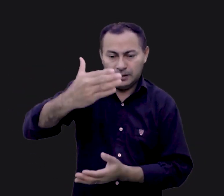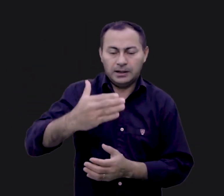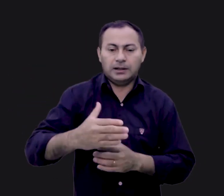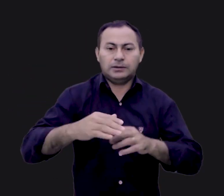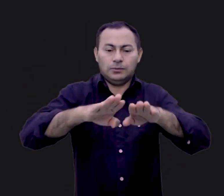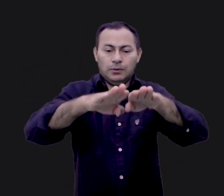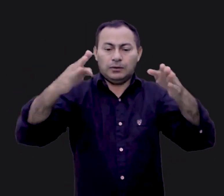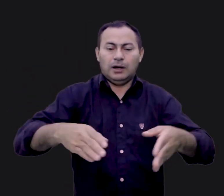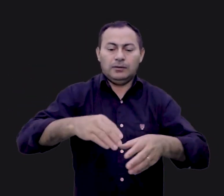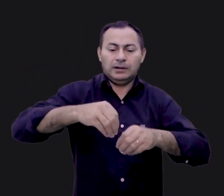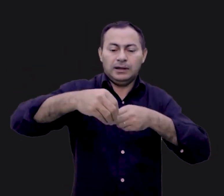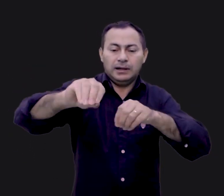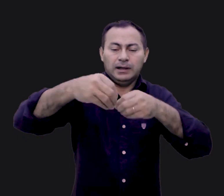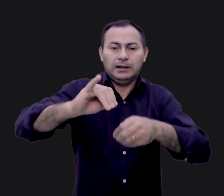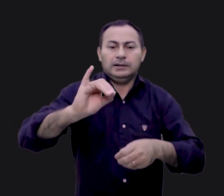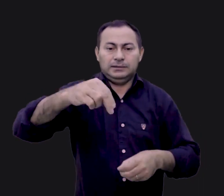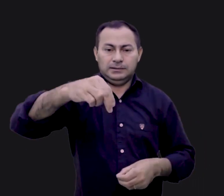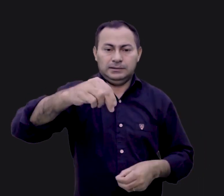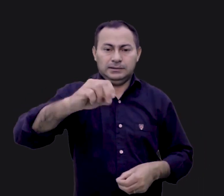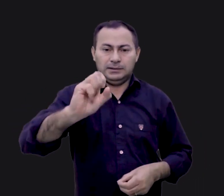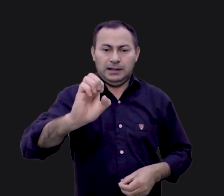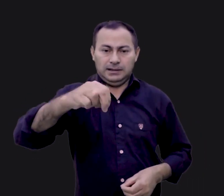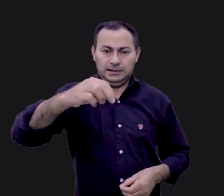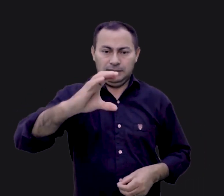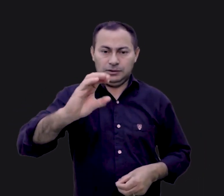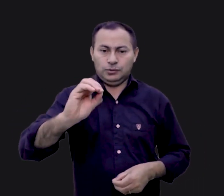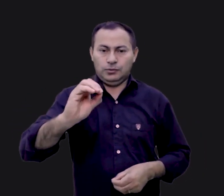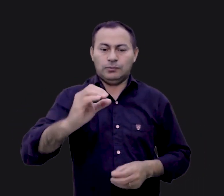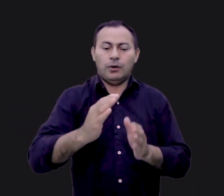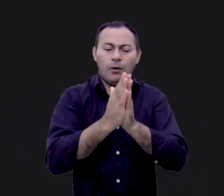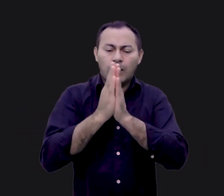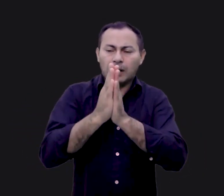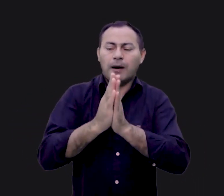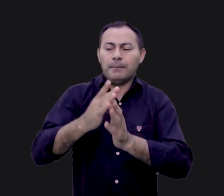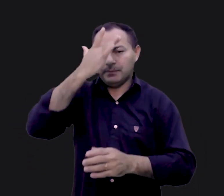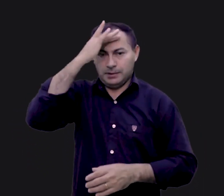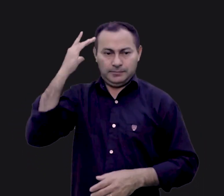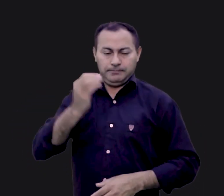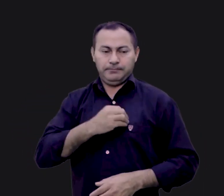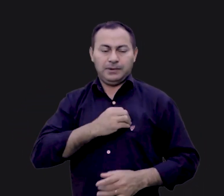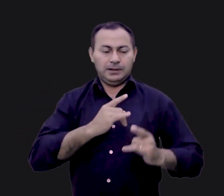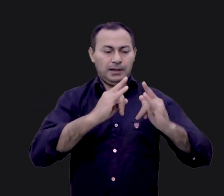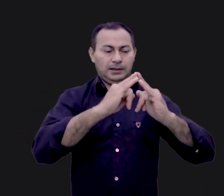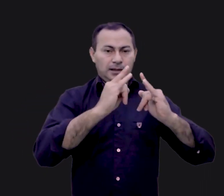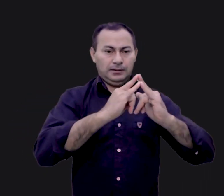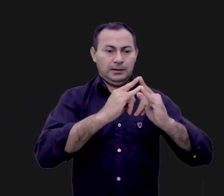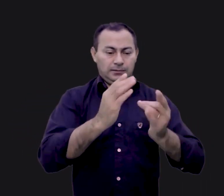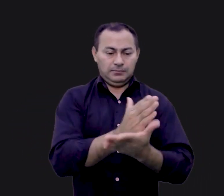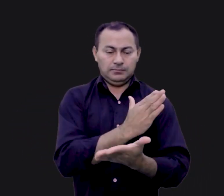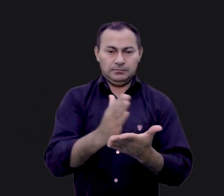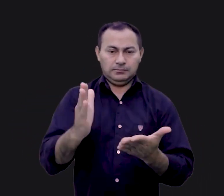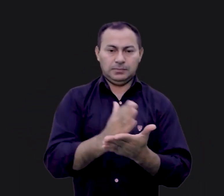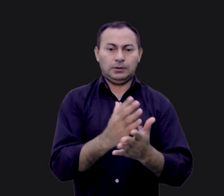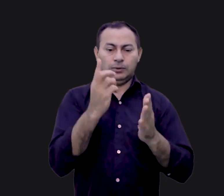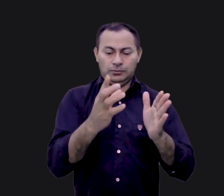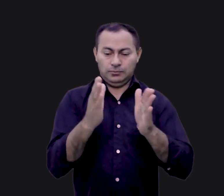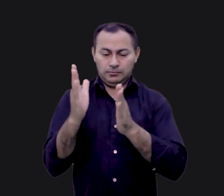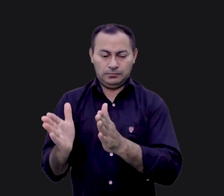incenso e orava pelo pecador. Nós já dissemos que esta tenda era dividida em duas partes,